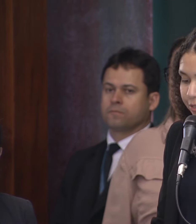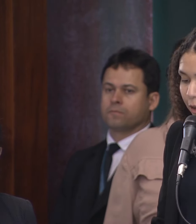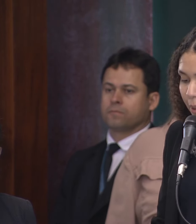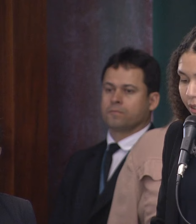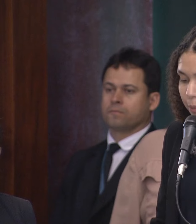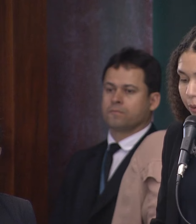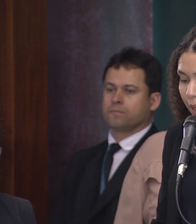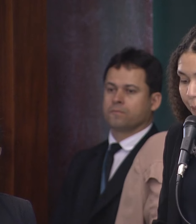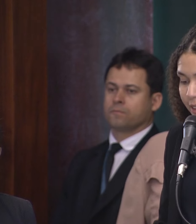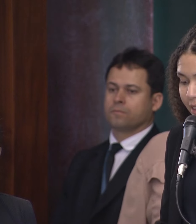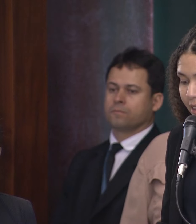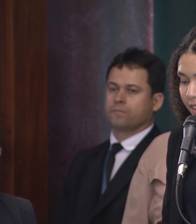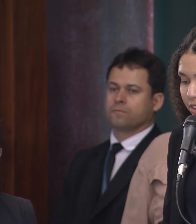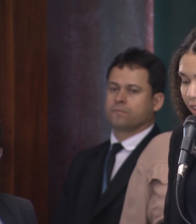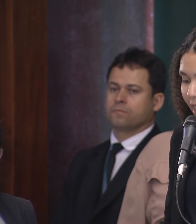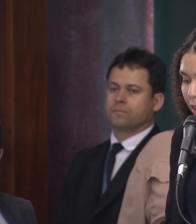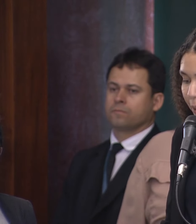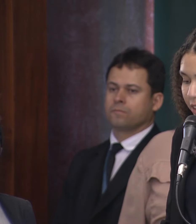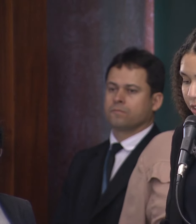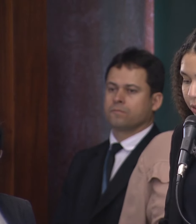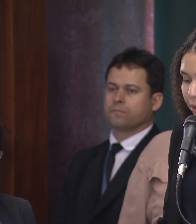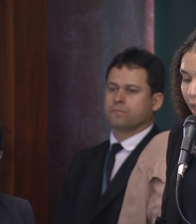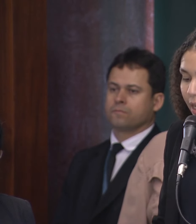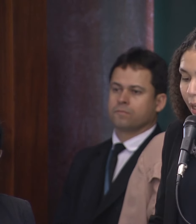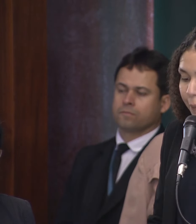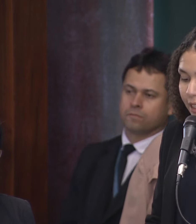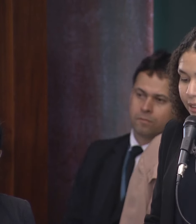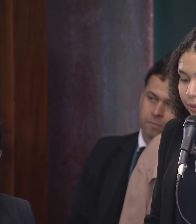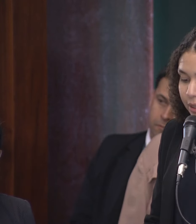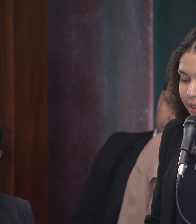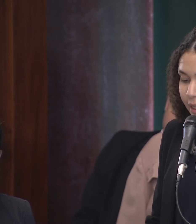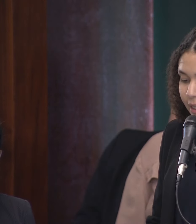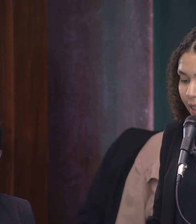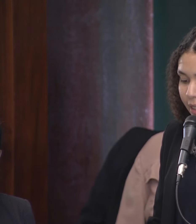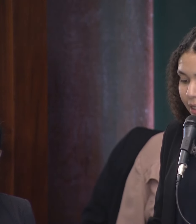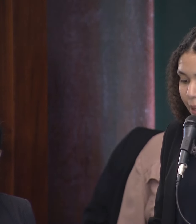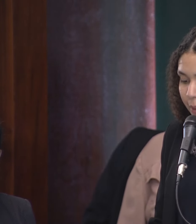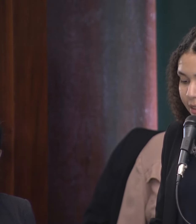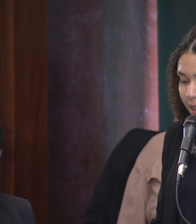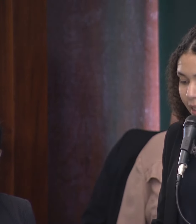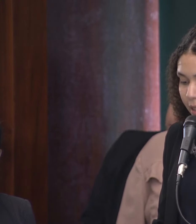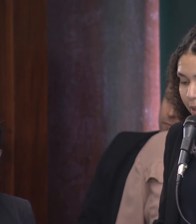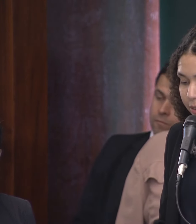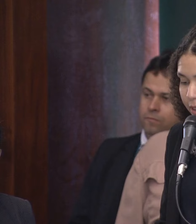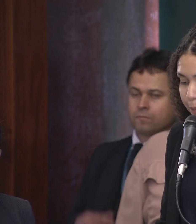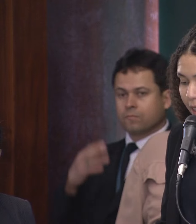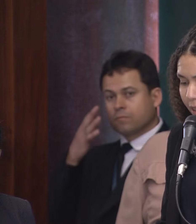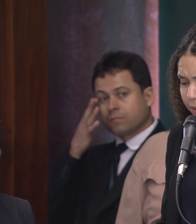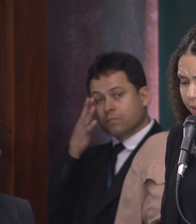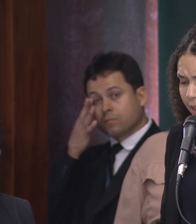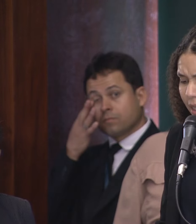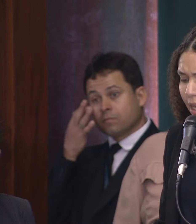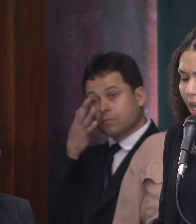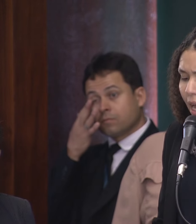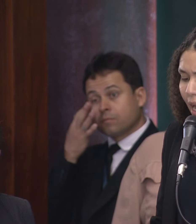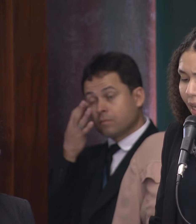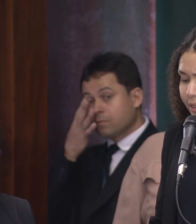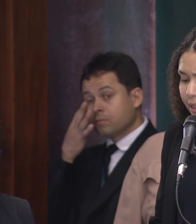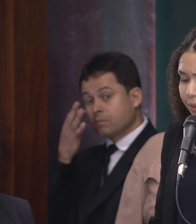um conselho formado por um representante de cada partido e pela segunda secretaria da mesa da Câmara dos Deputados.